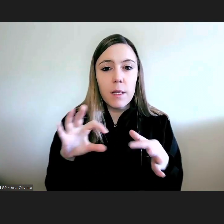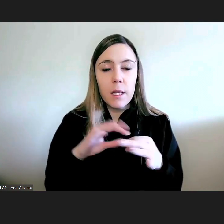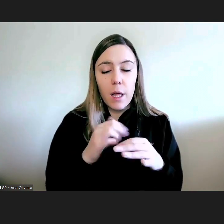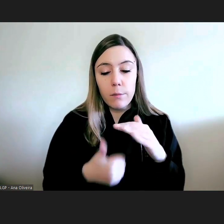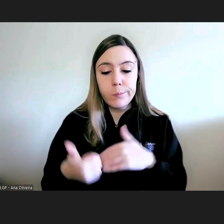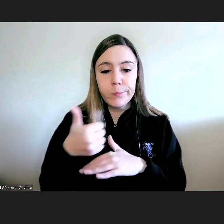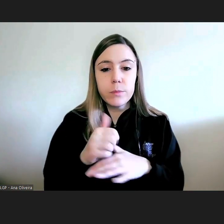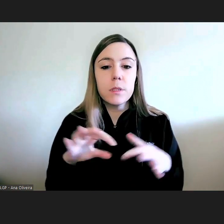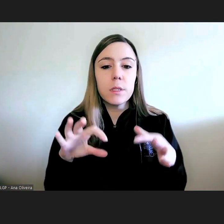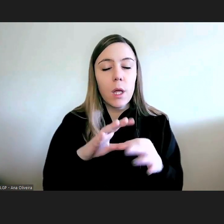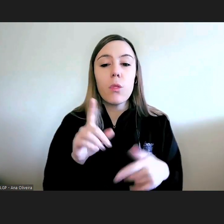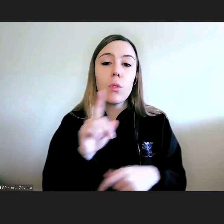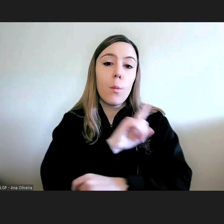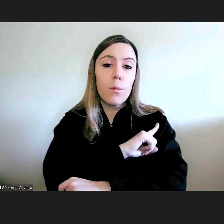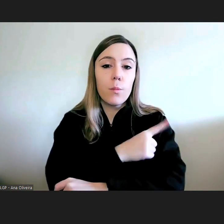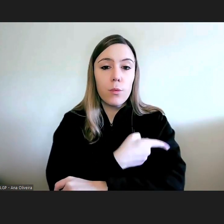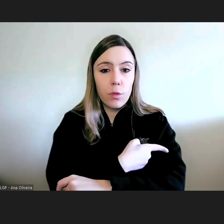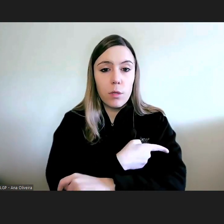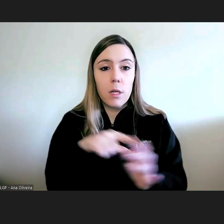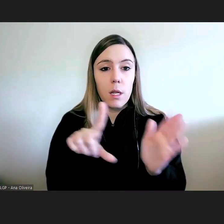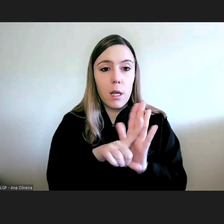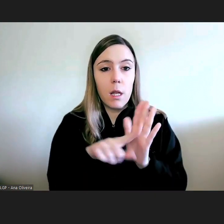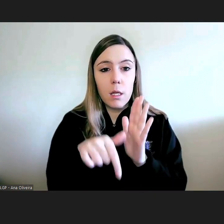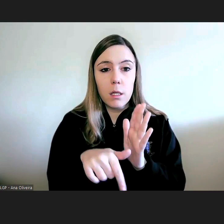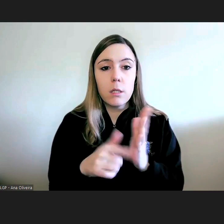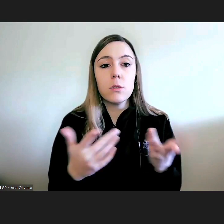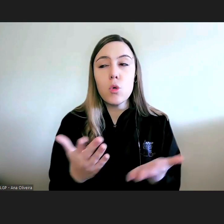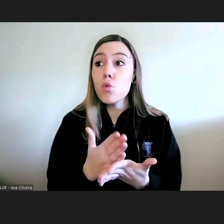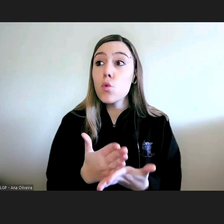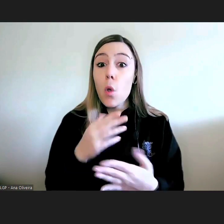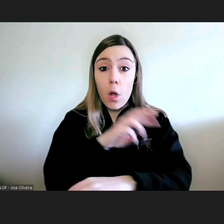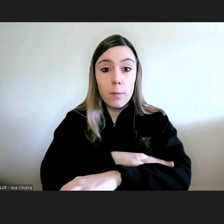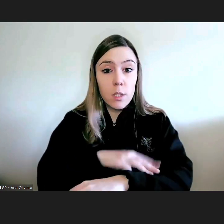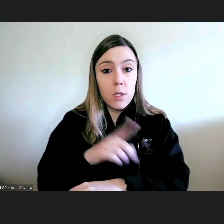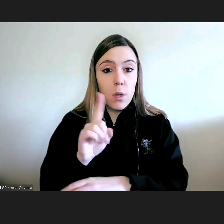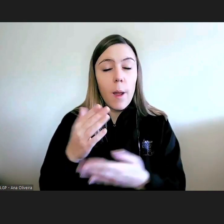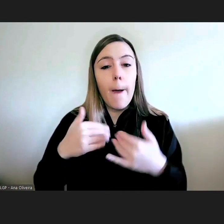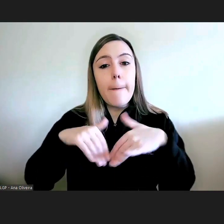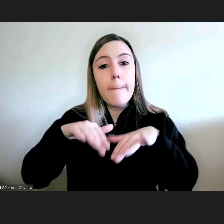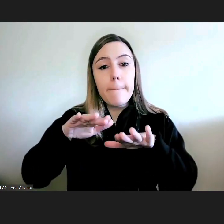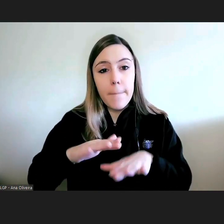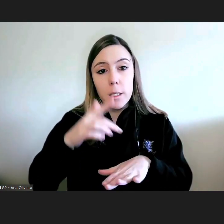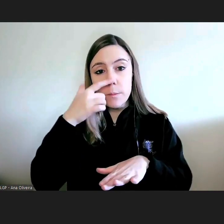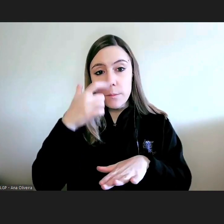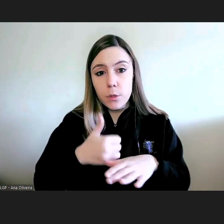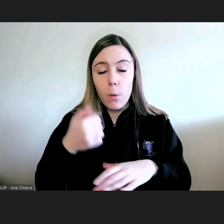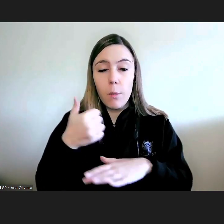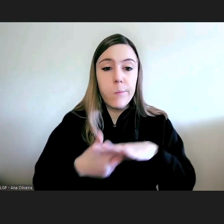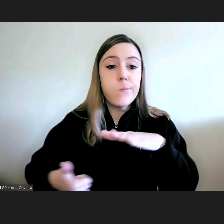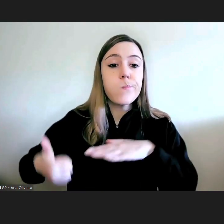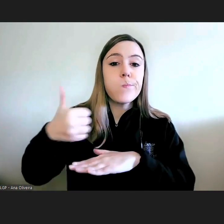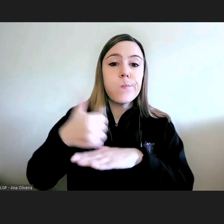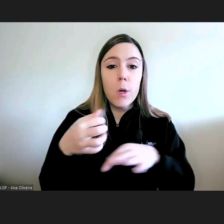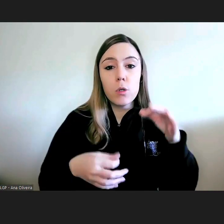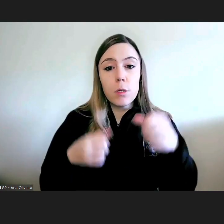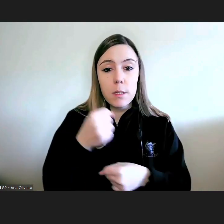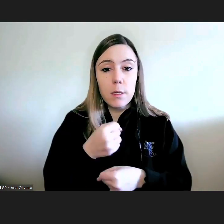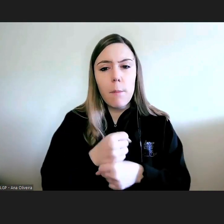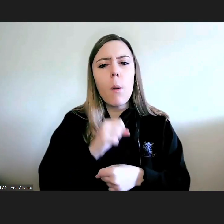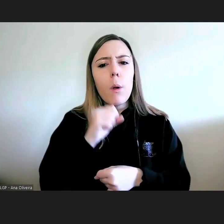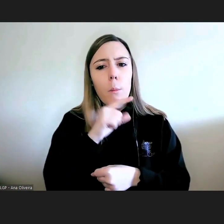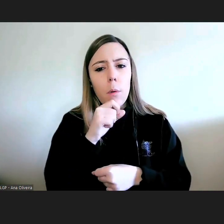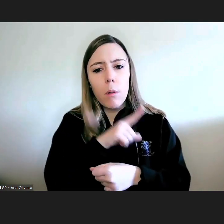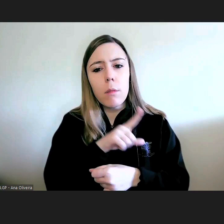com o poder legislativo não só com a administração mas o provedor tem essa possibilidade de intervir junto